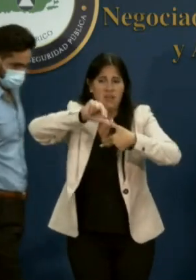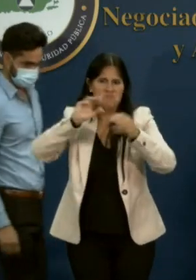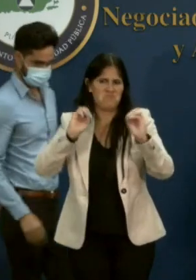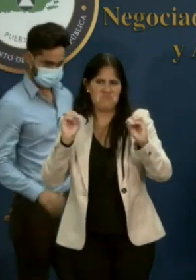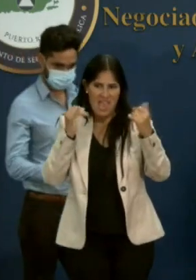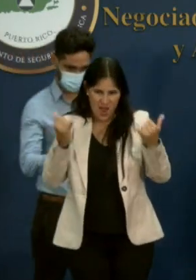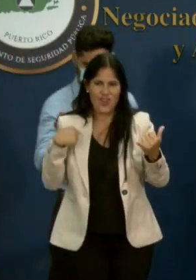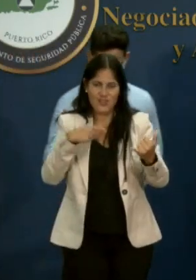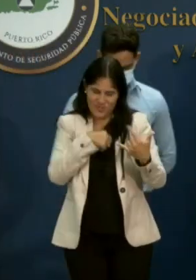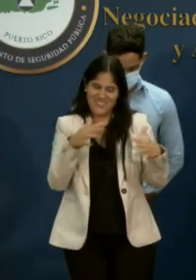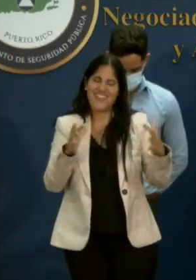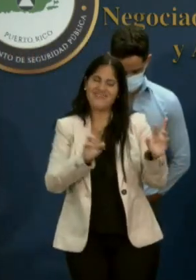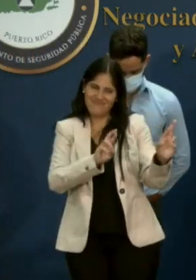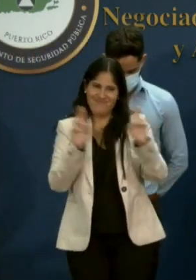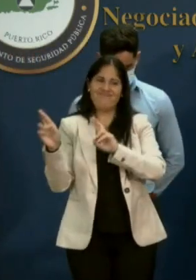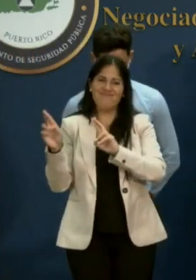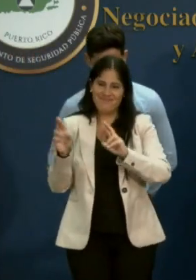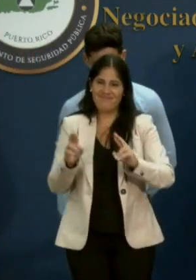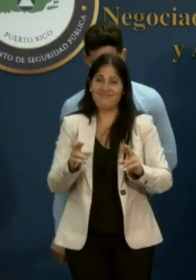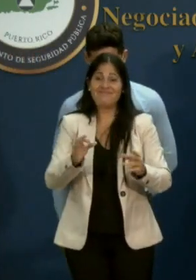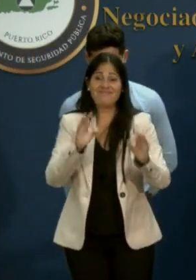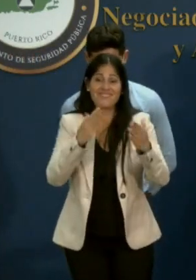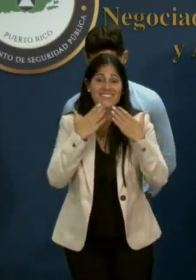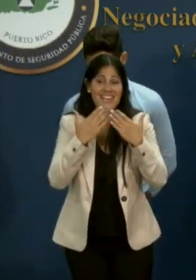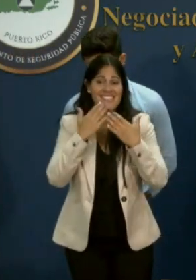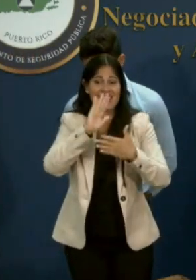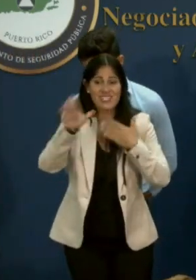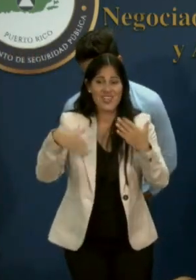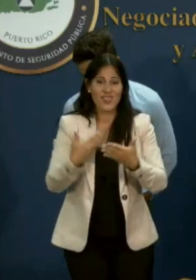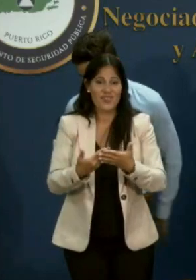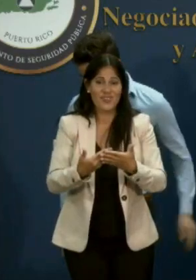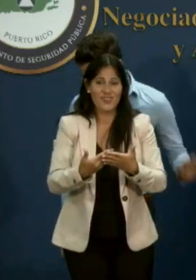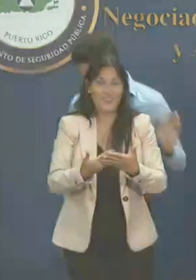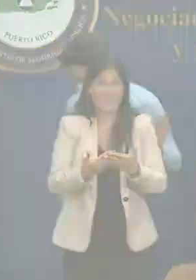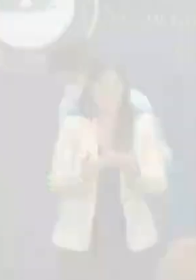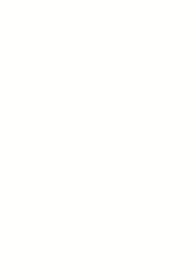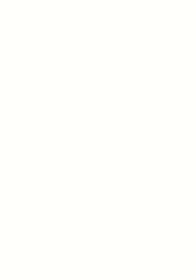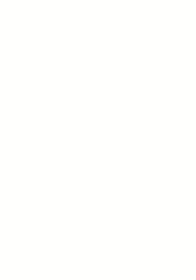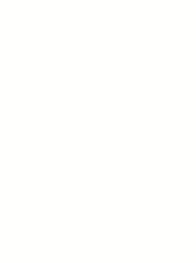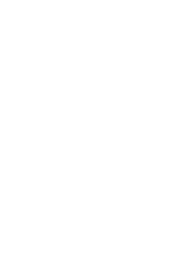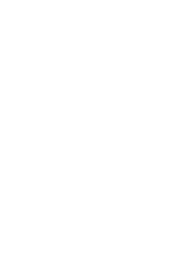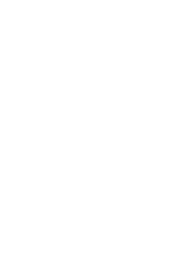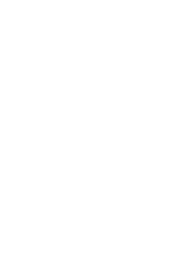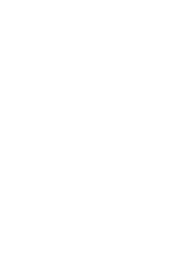preparados. Gracias a todos. Culminamos. Gracias. Gracias.